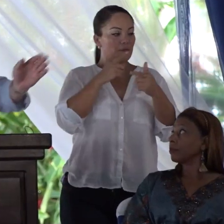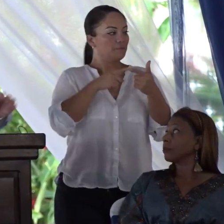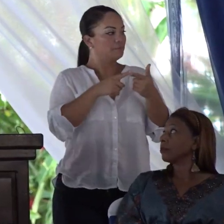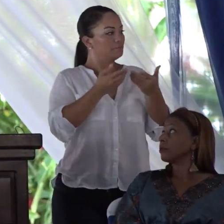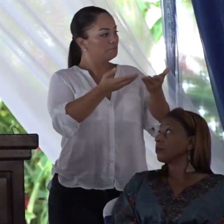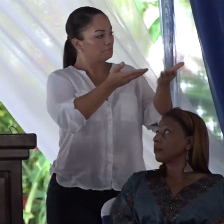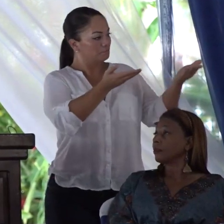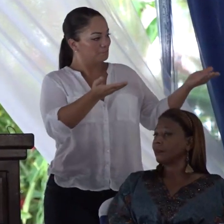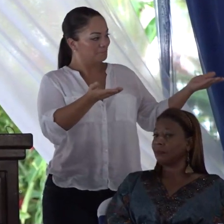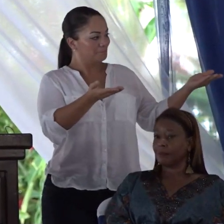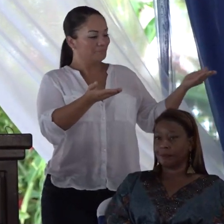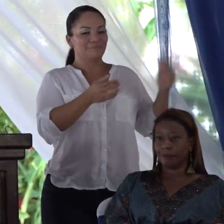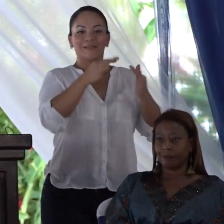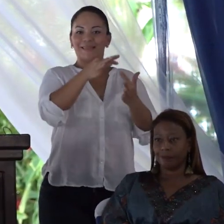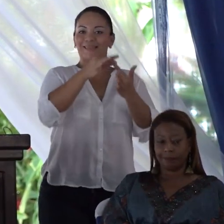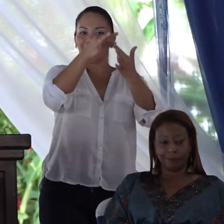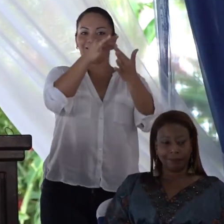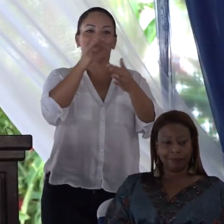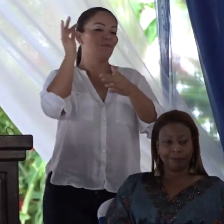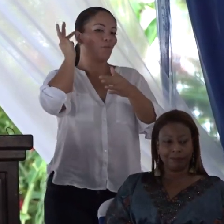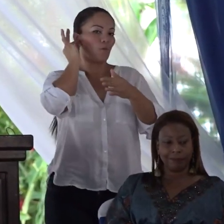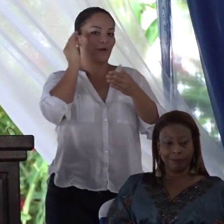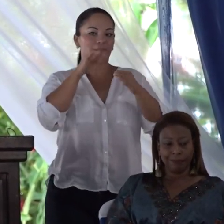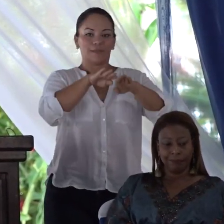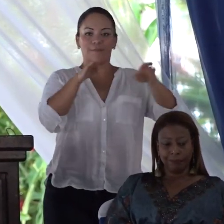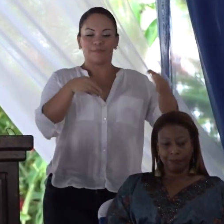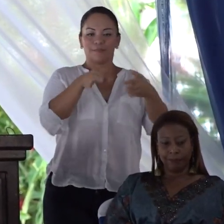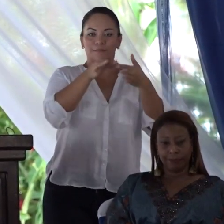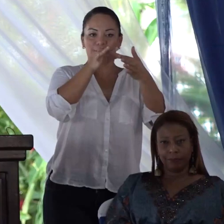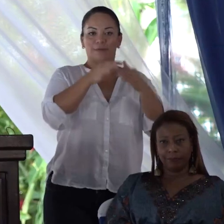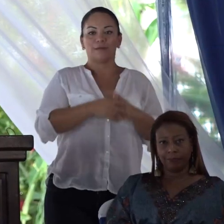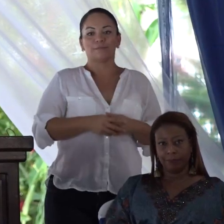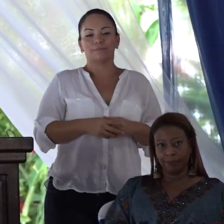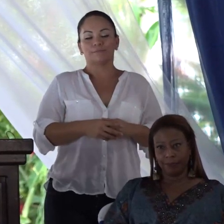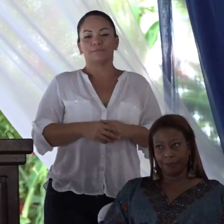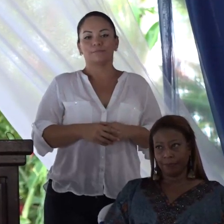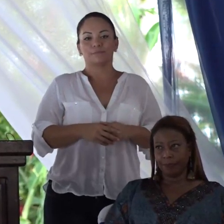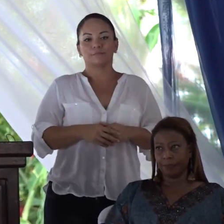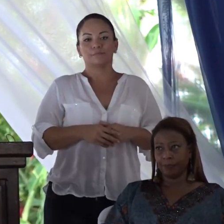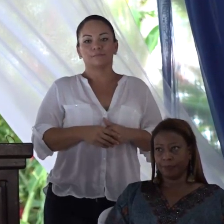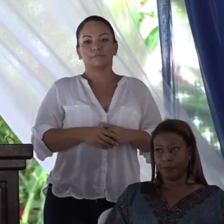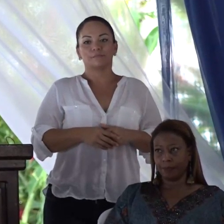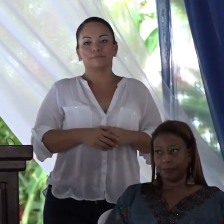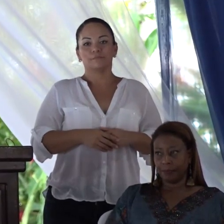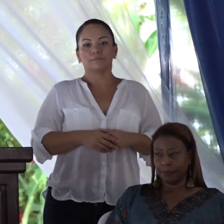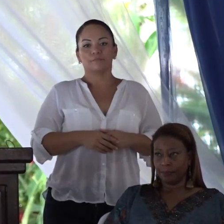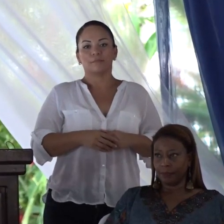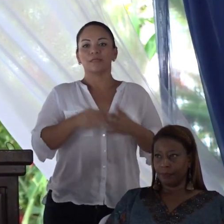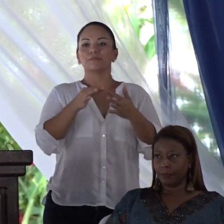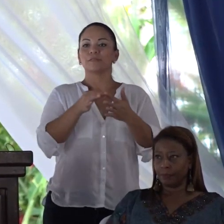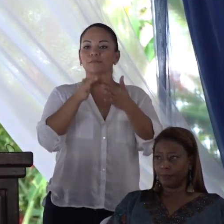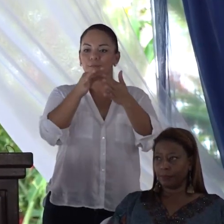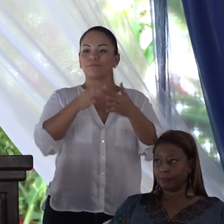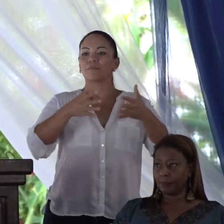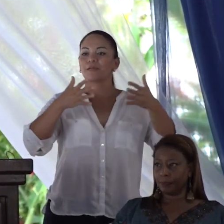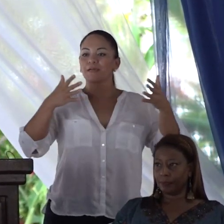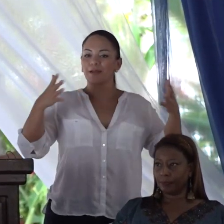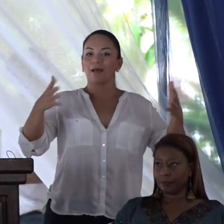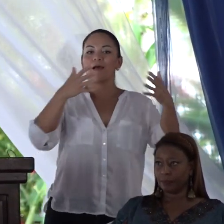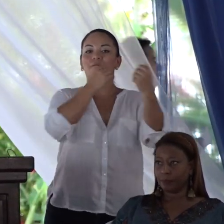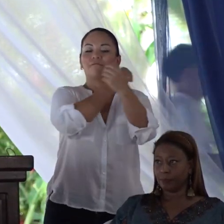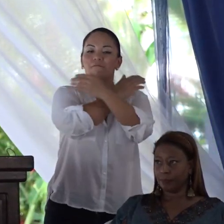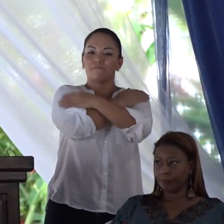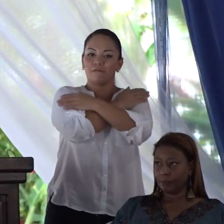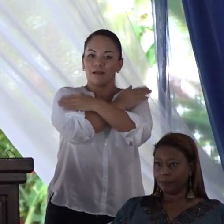las distinguidas damas que están en la mesa principal y sobre todo un gran abrazo